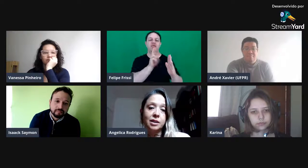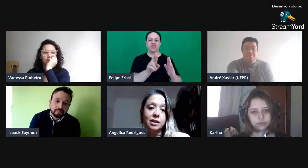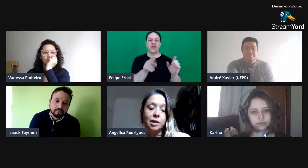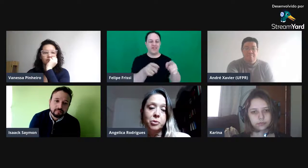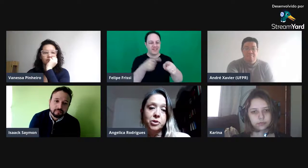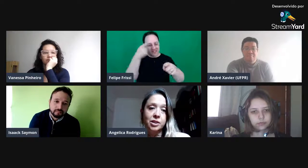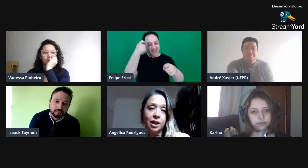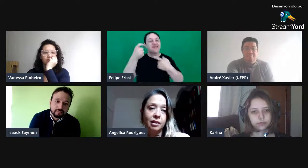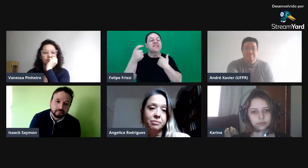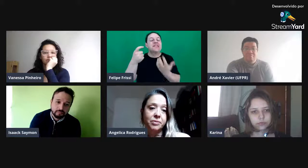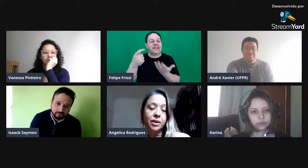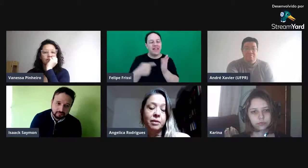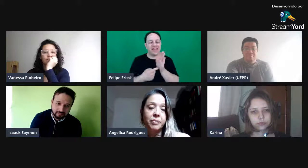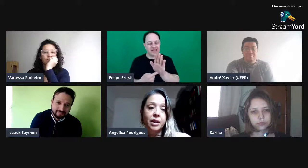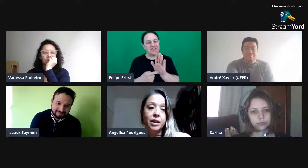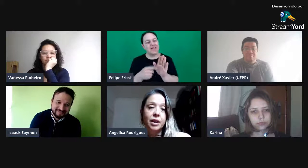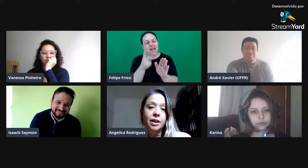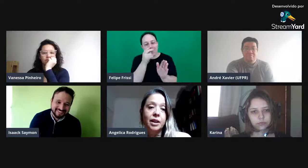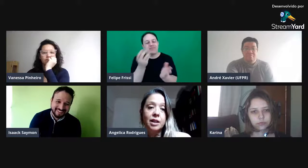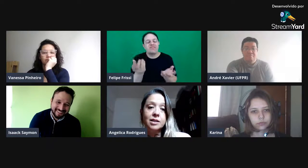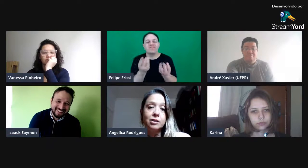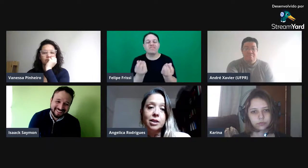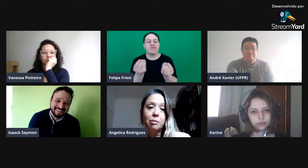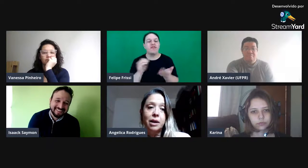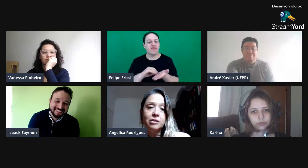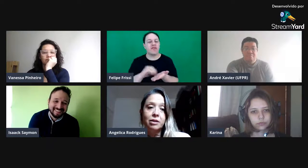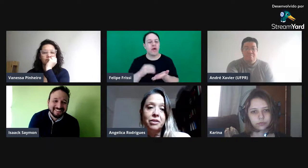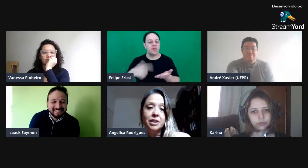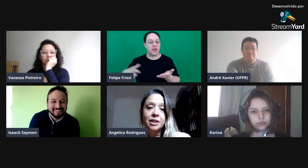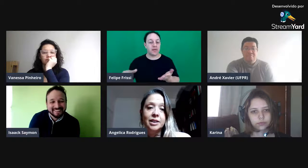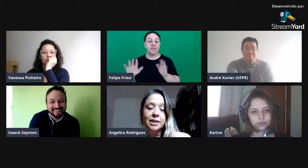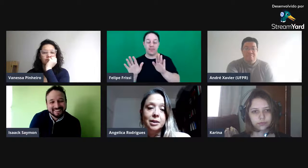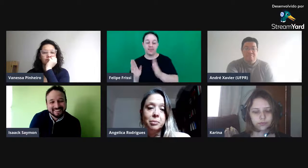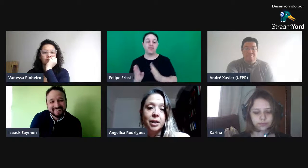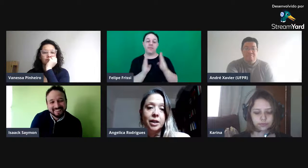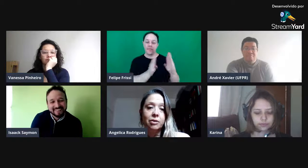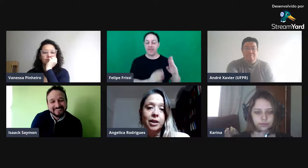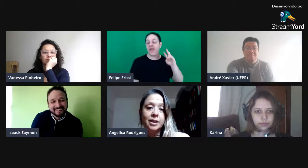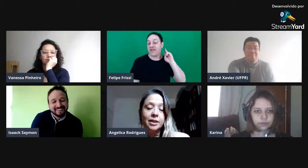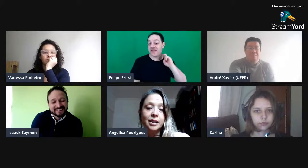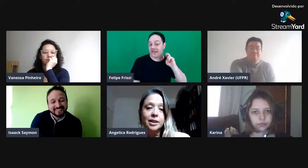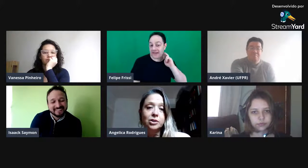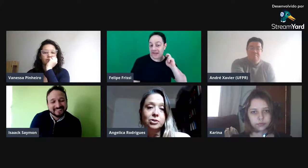quer mostrar, né? Em relação ao trabalho da Vanessa também, eu agradeço.